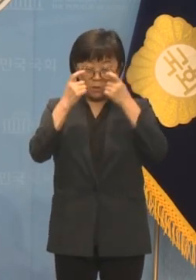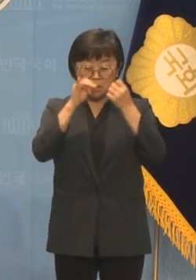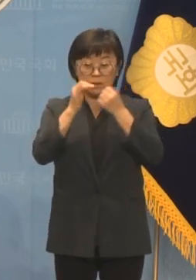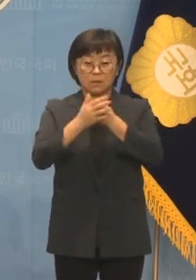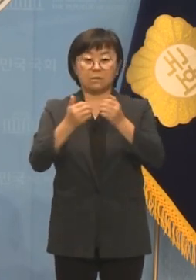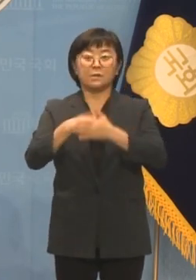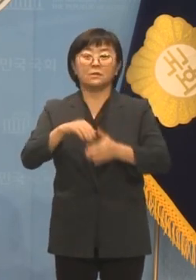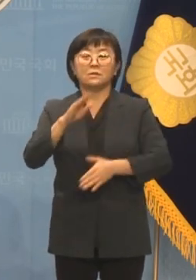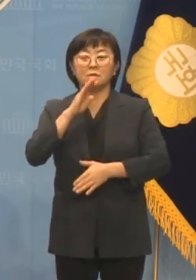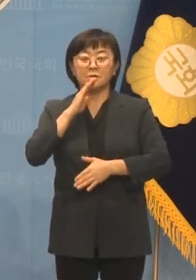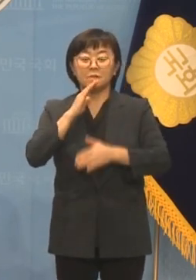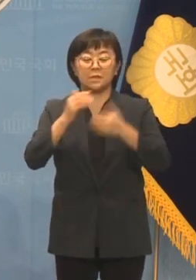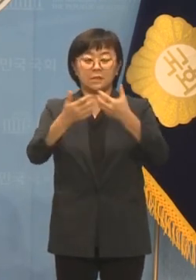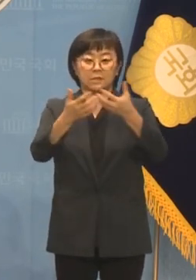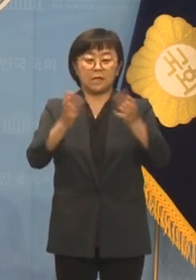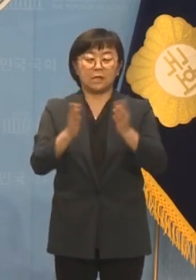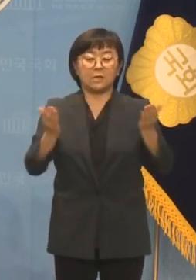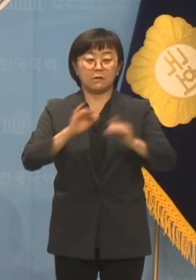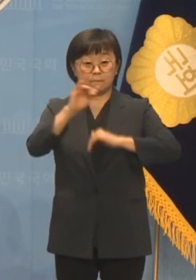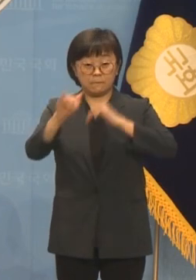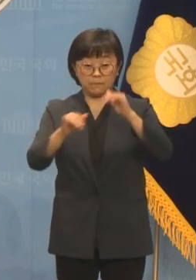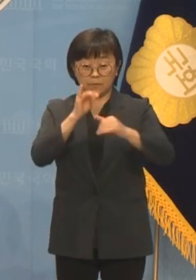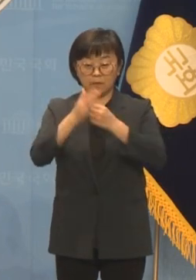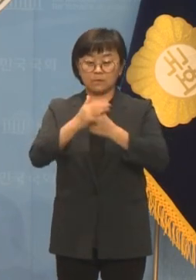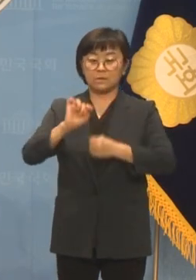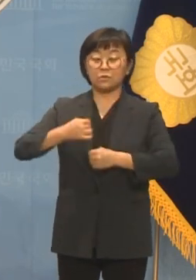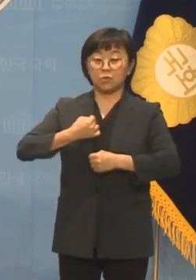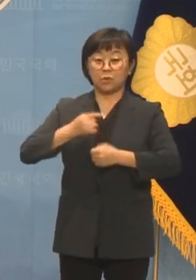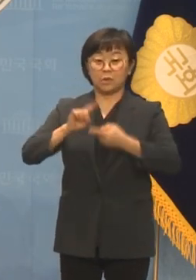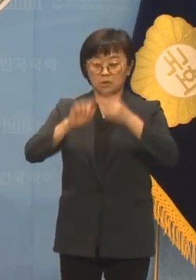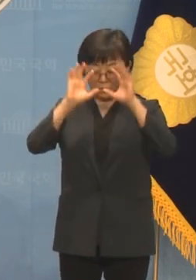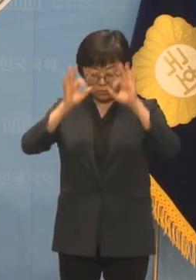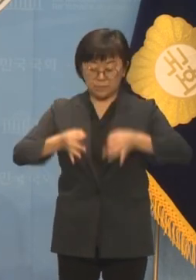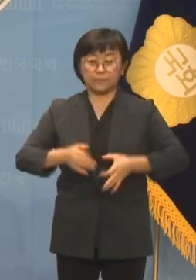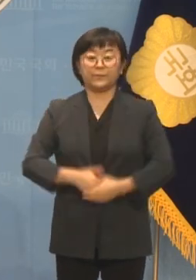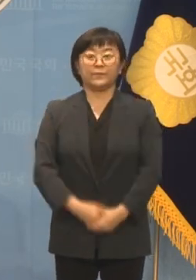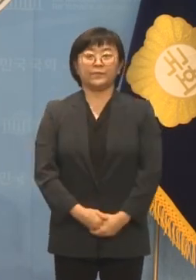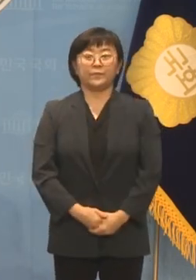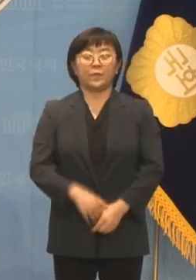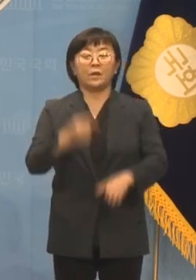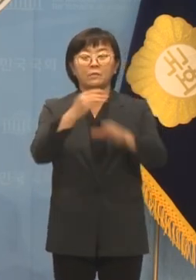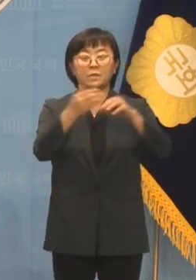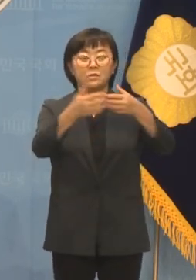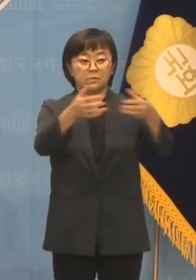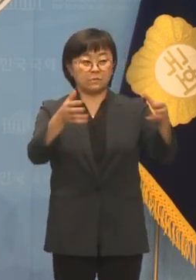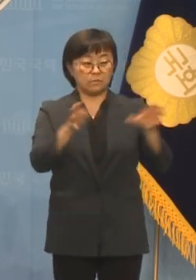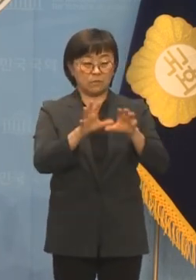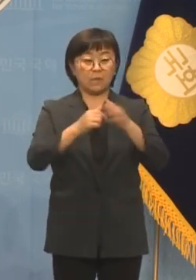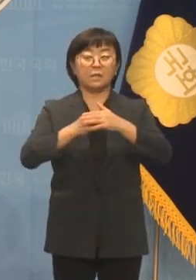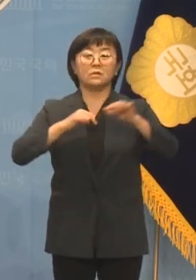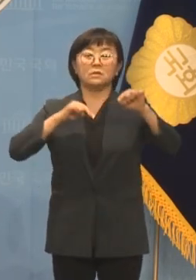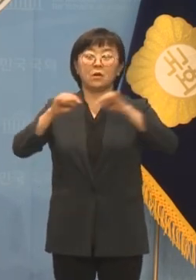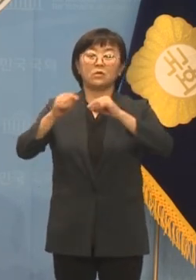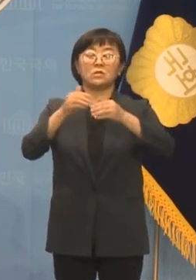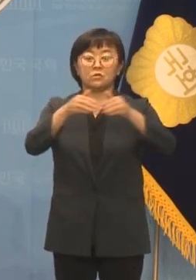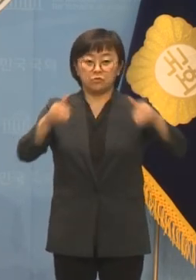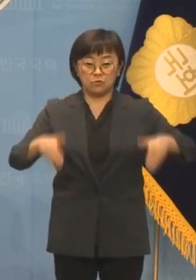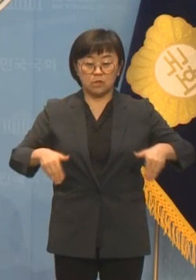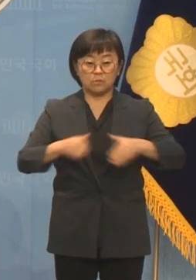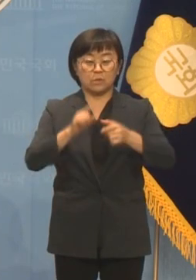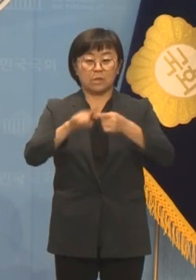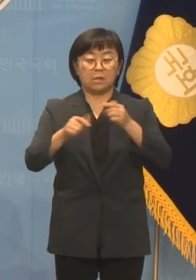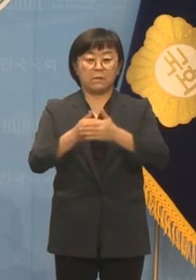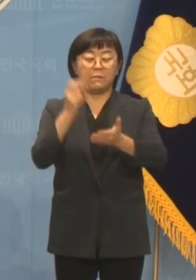노골적인 당무 개입을 서슴치 않았던 스스로를 돌아보십시오. 더불어민주당은 정치중립을 위반하고